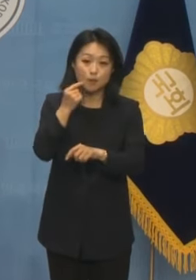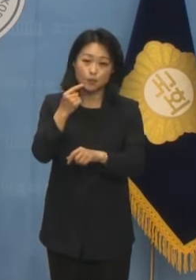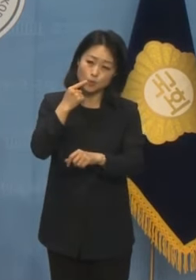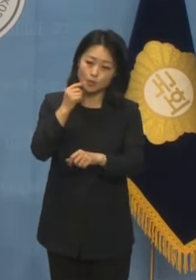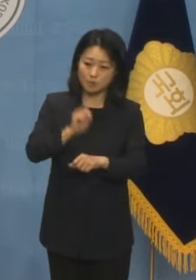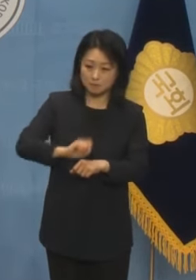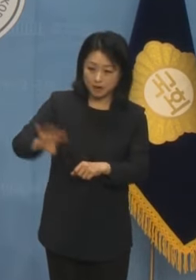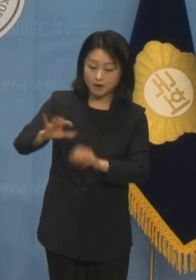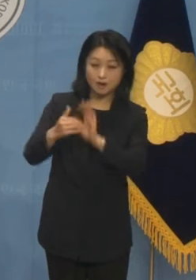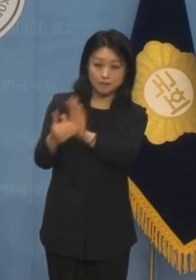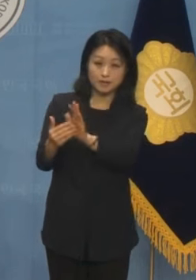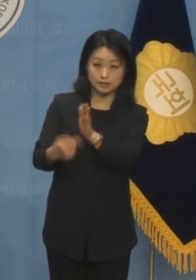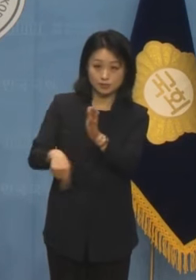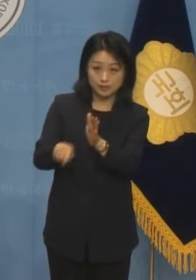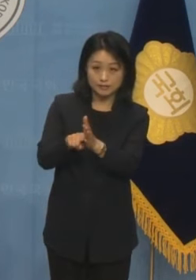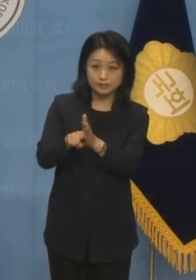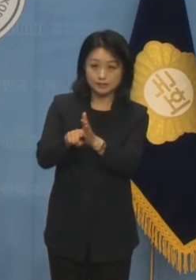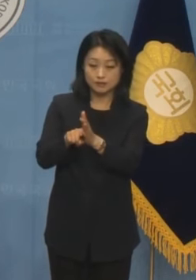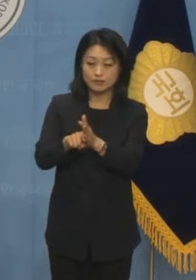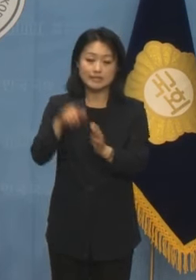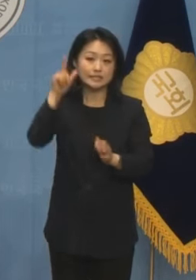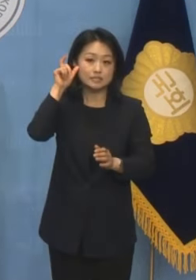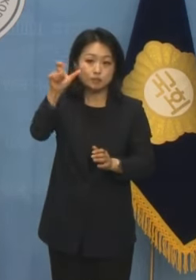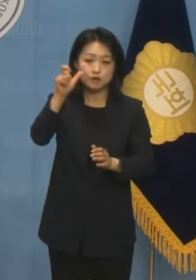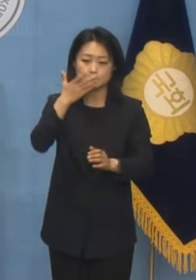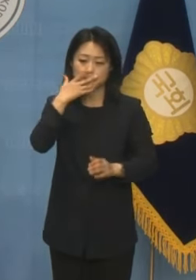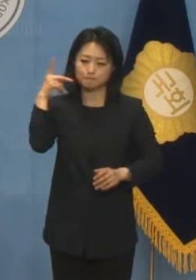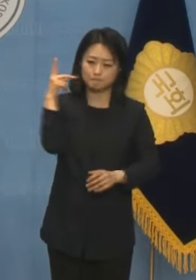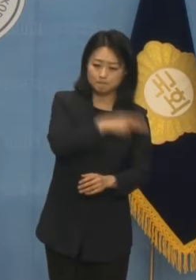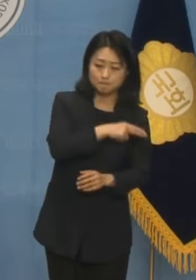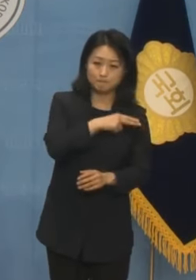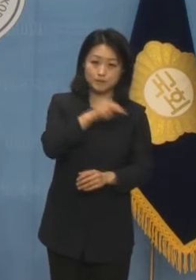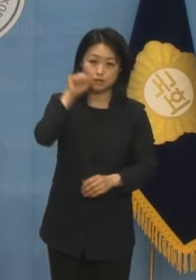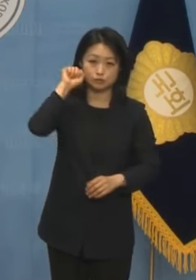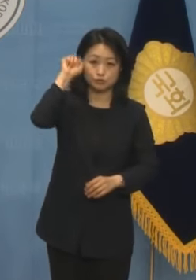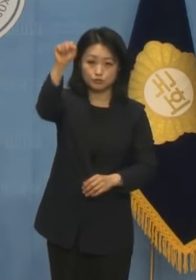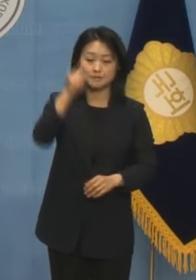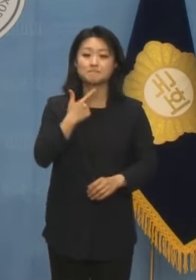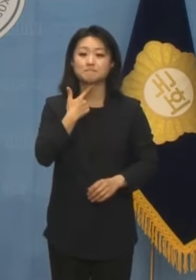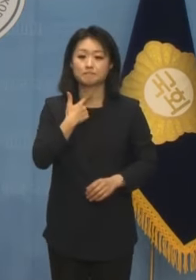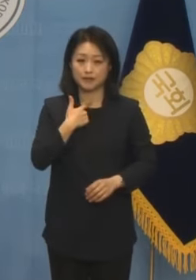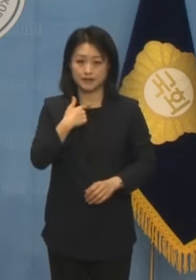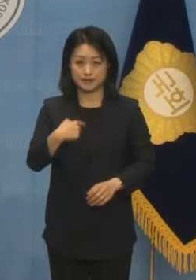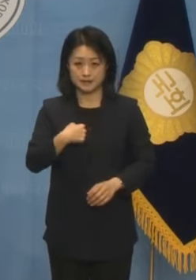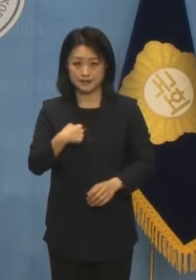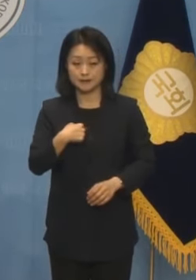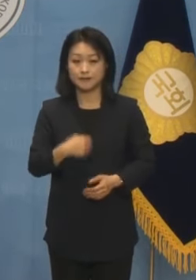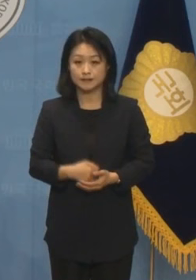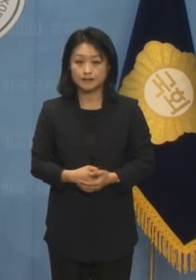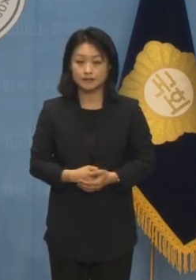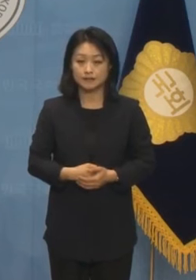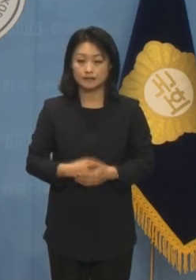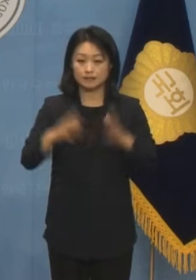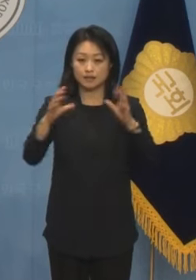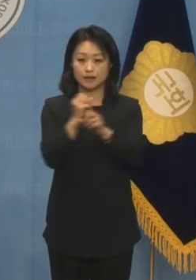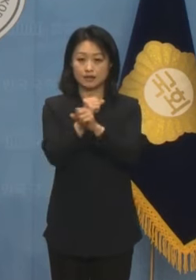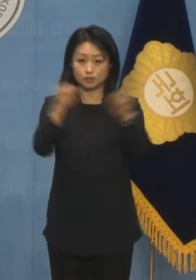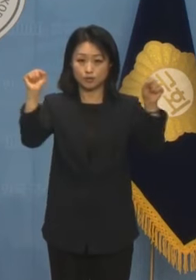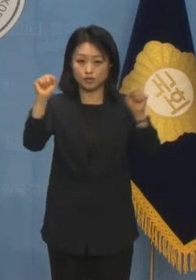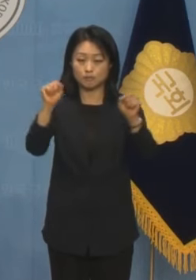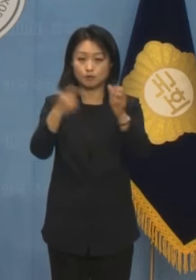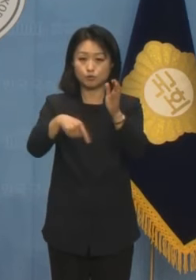15일간 단식 투쟁을 했던 절박함으로 맞서겠습니다. 독립운동가 후선